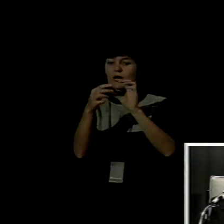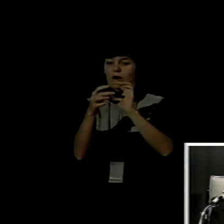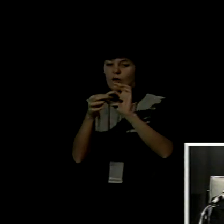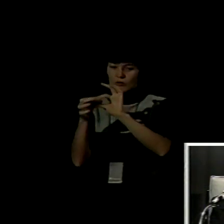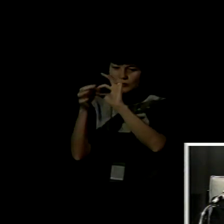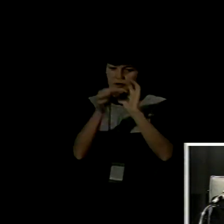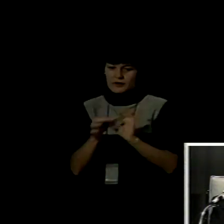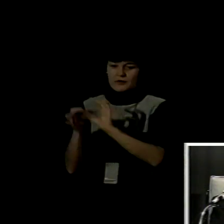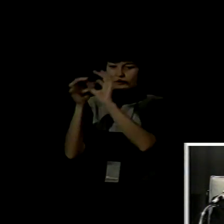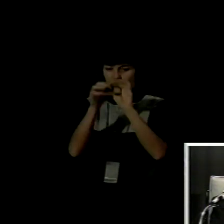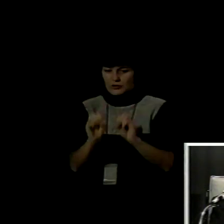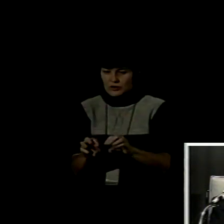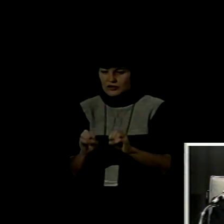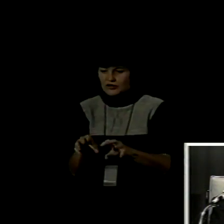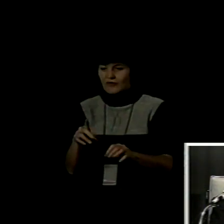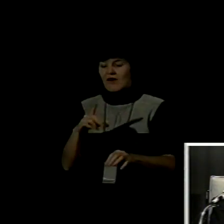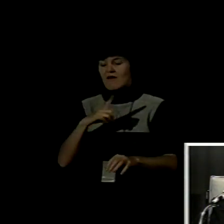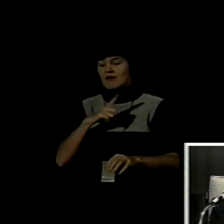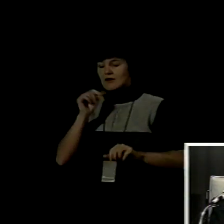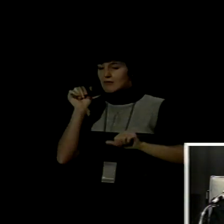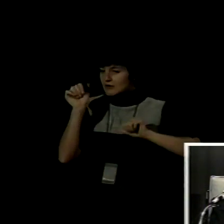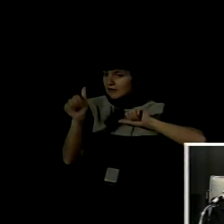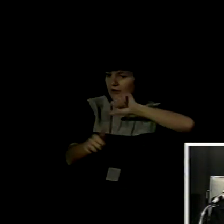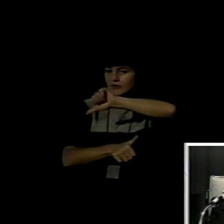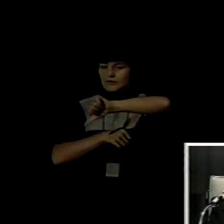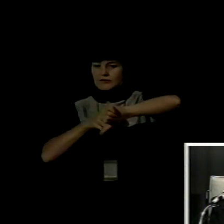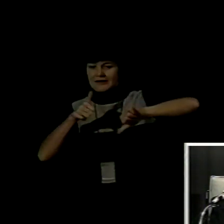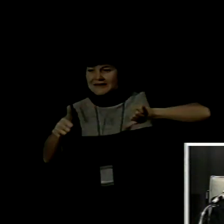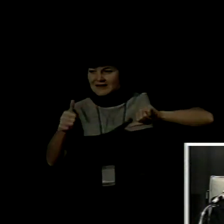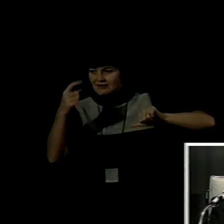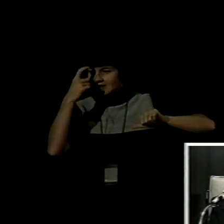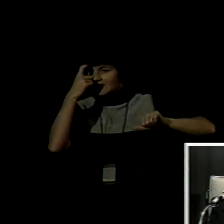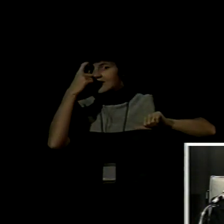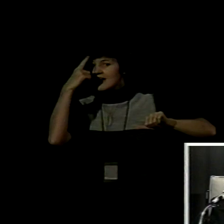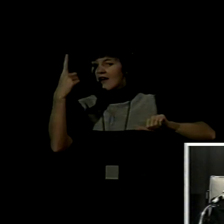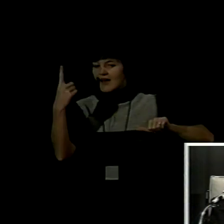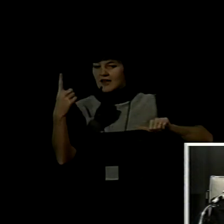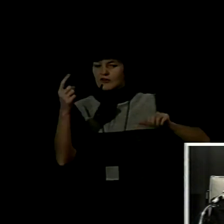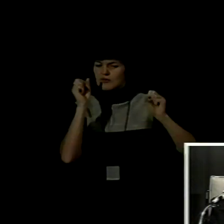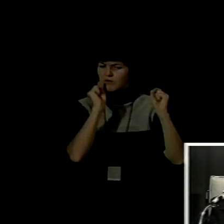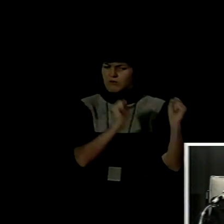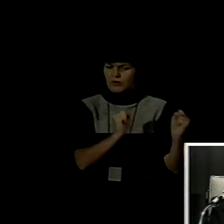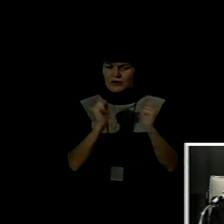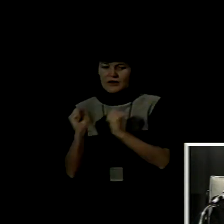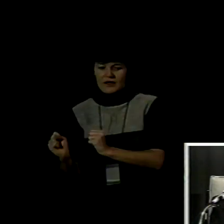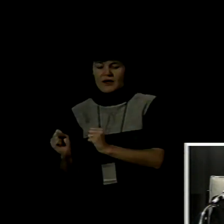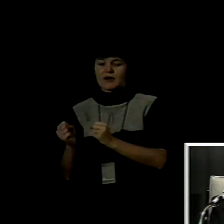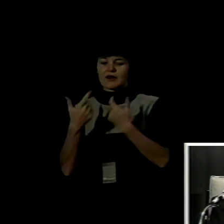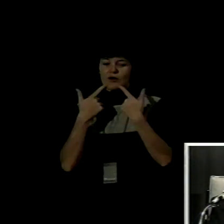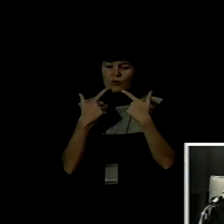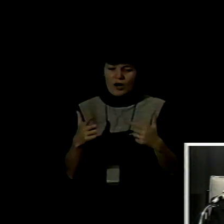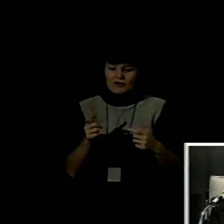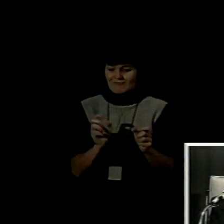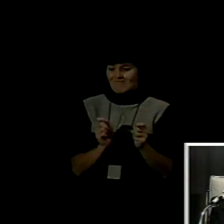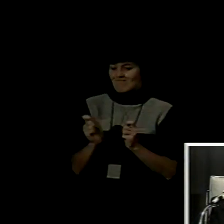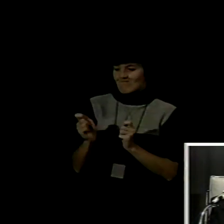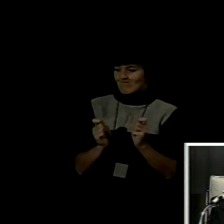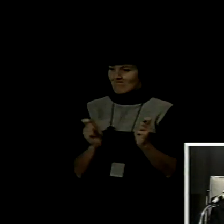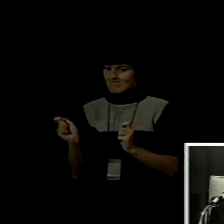de las concepciones de poder, lenguaje y control. De esta manera los procesos de construcción y